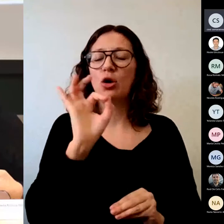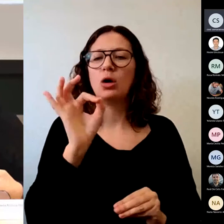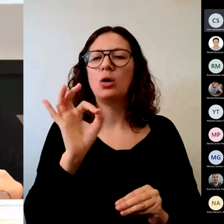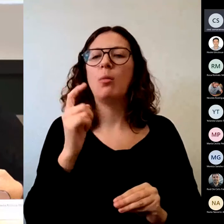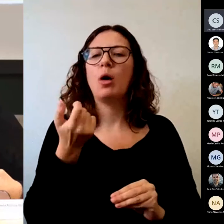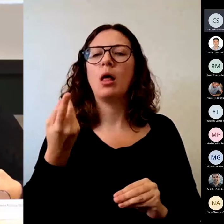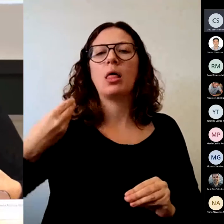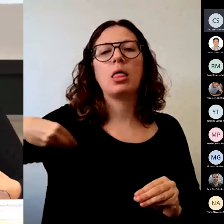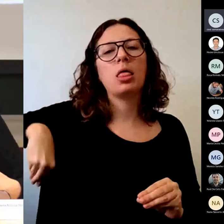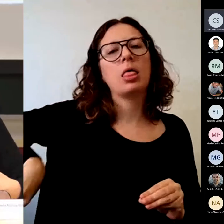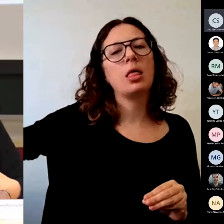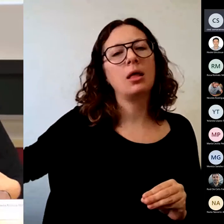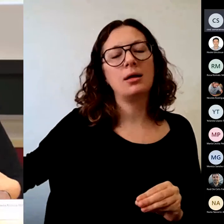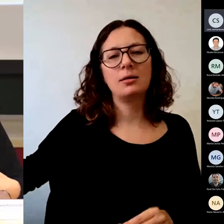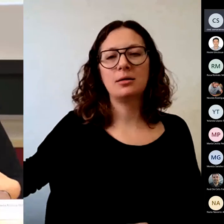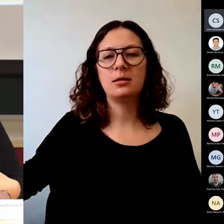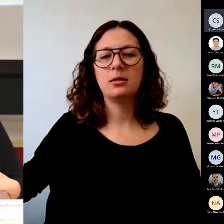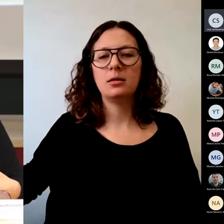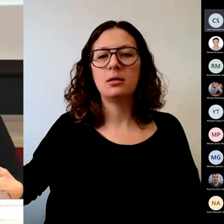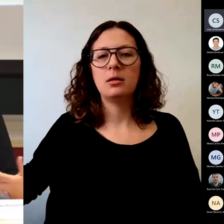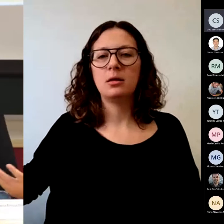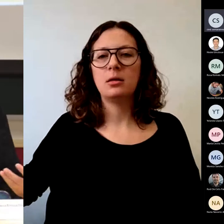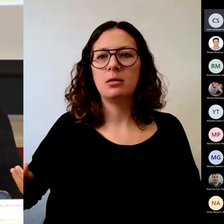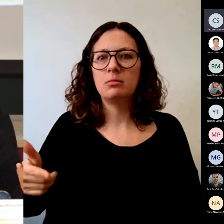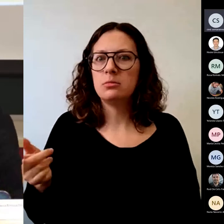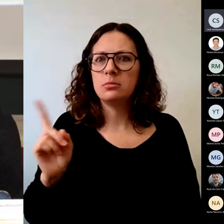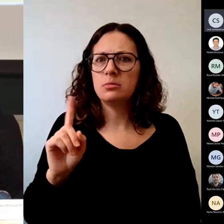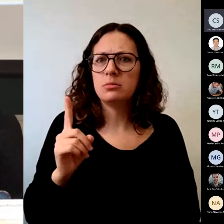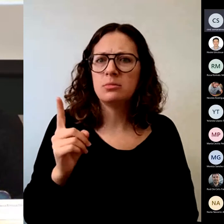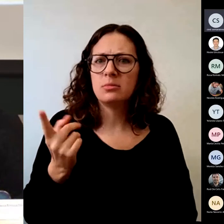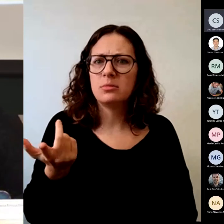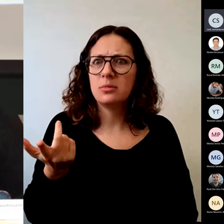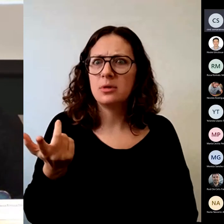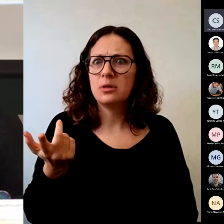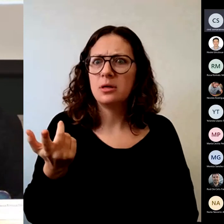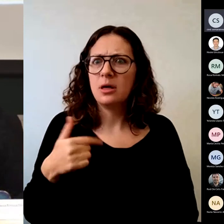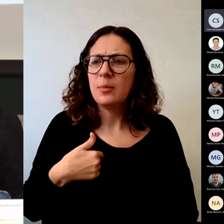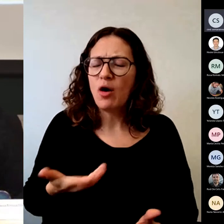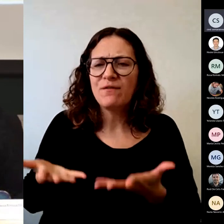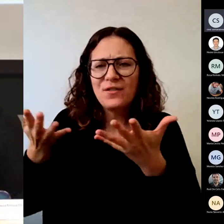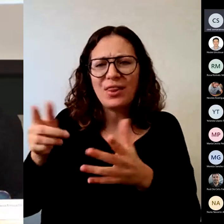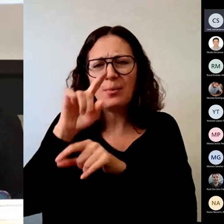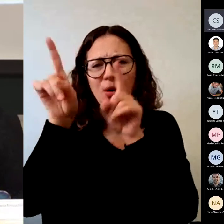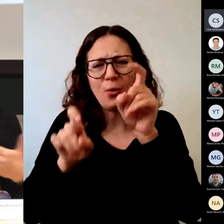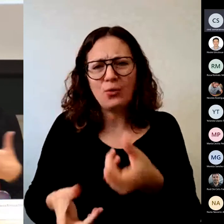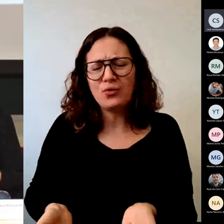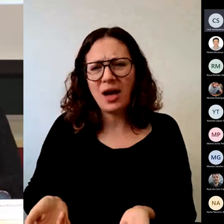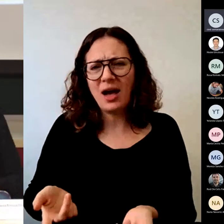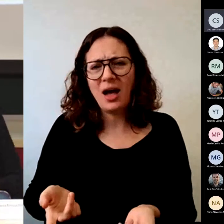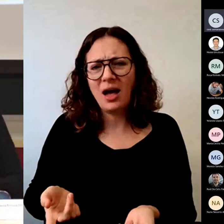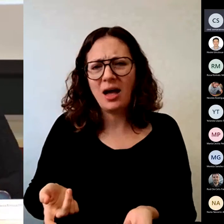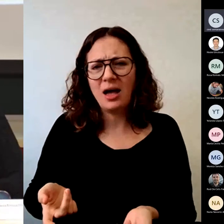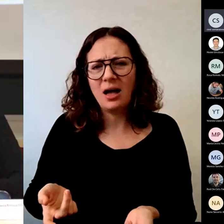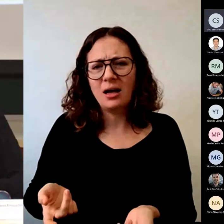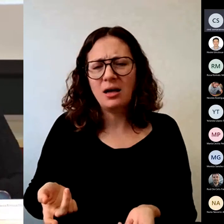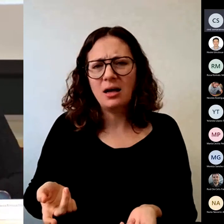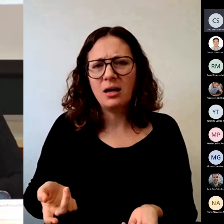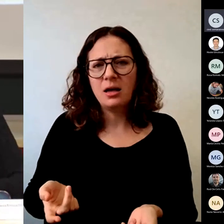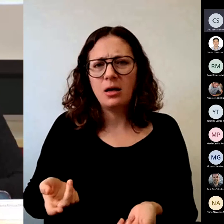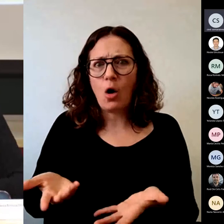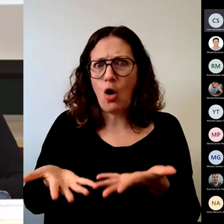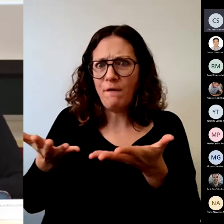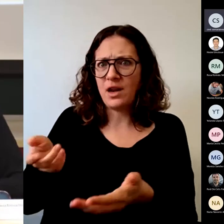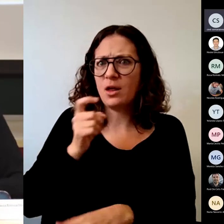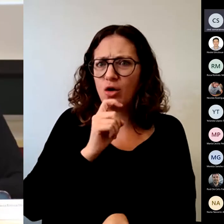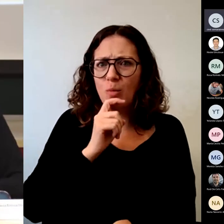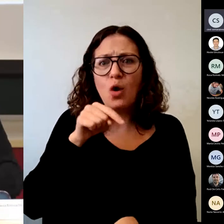generar 40 preguntas ¿cómo se las voy a ofrecer al alumno? ¿y por qué no se las vas a ofrecer? pero si es un instrumento de formación y